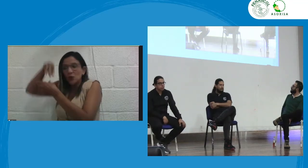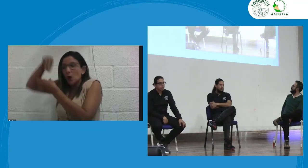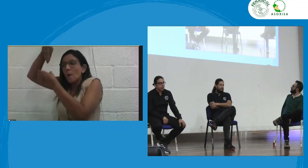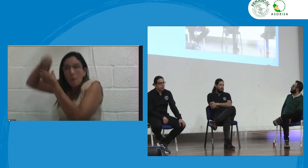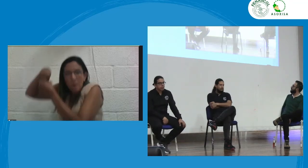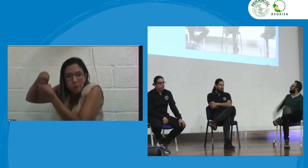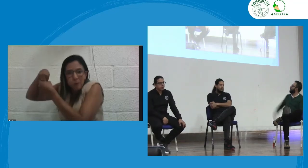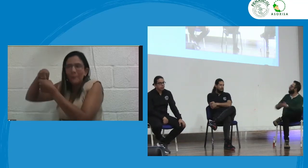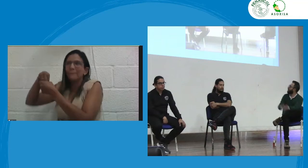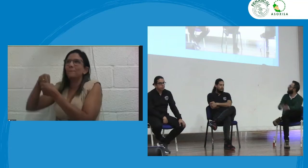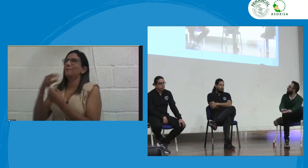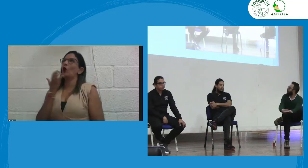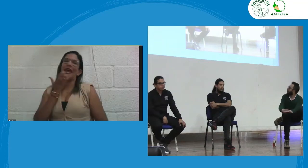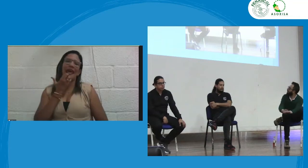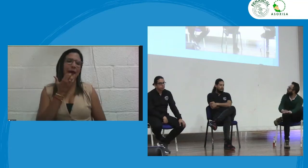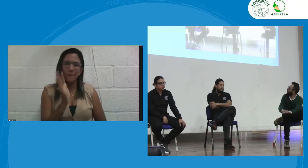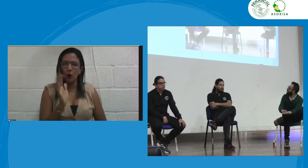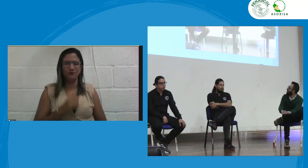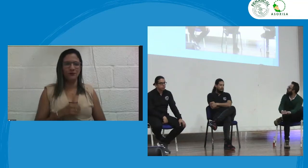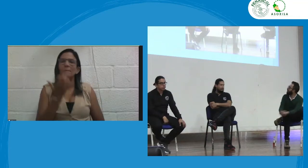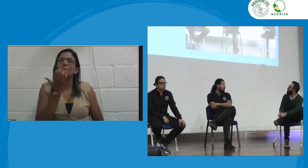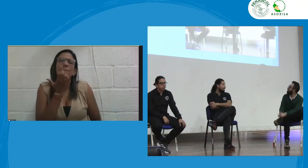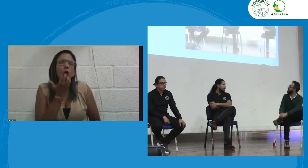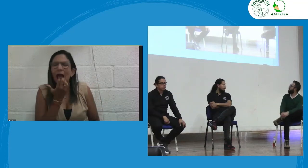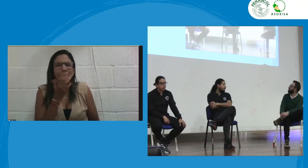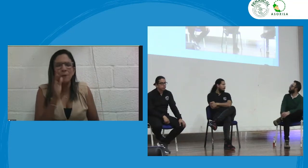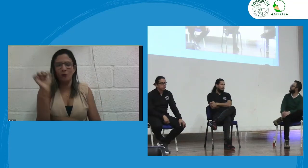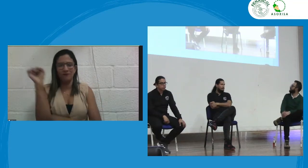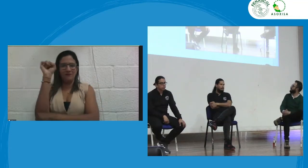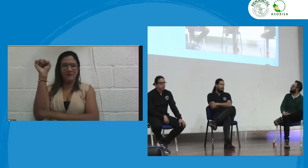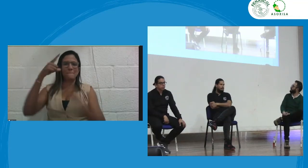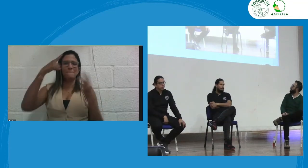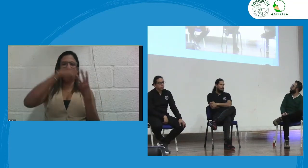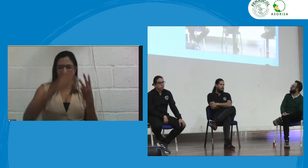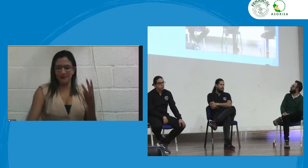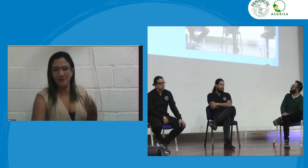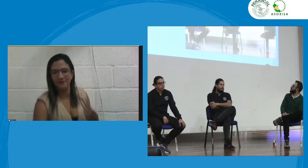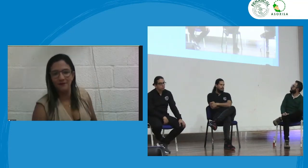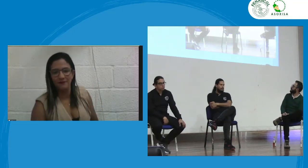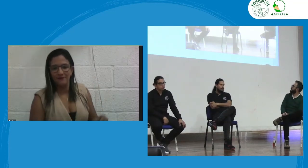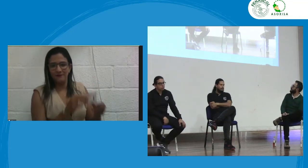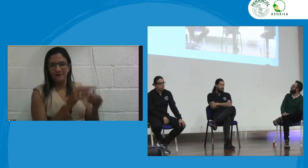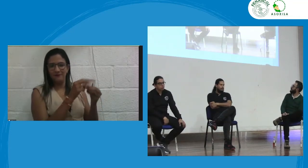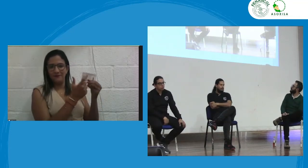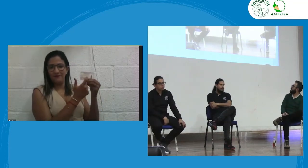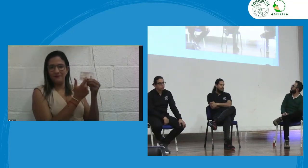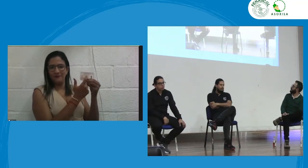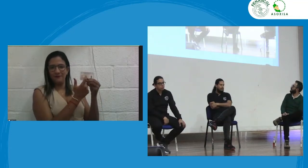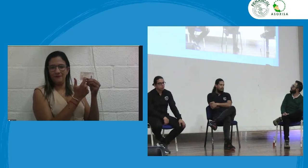pronto la base de datos de las personas que pasaron por ellos no sé por ejemplo